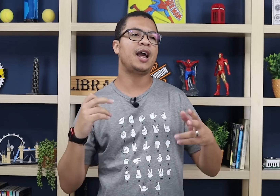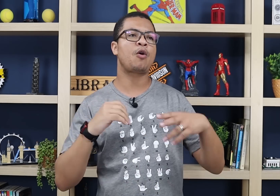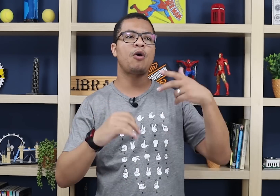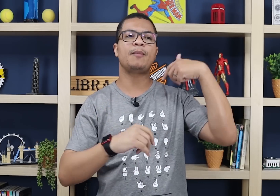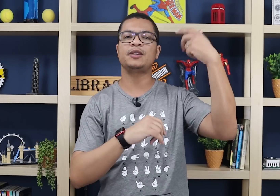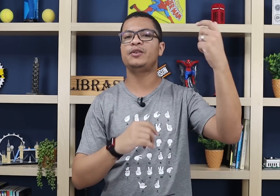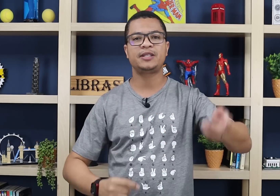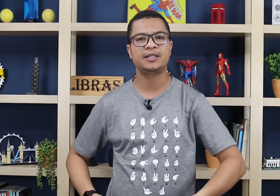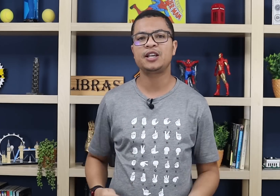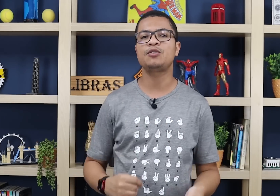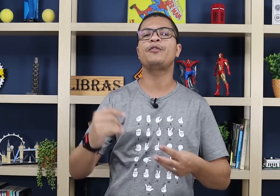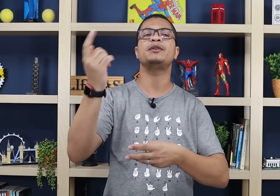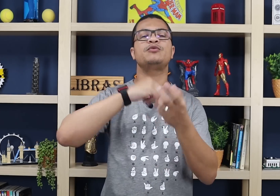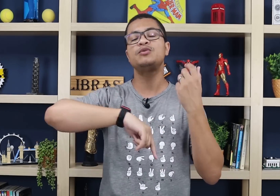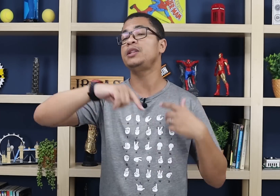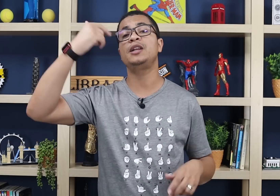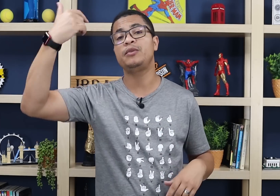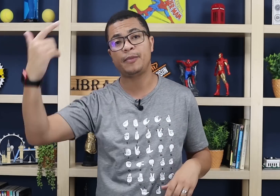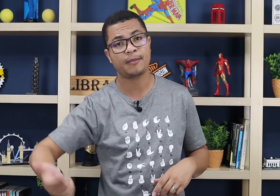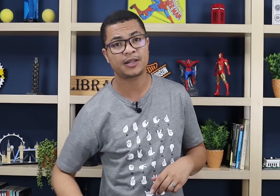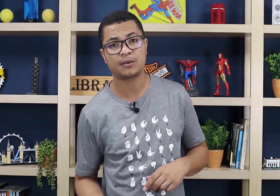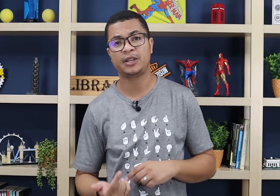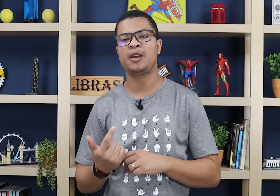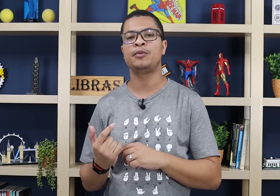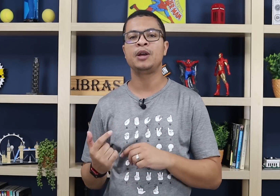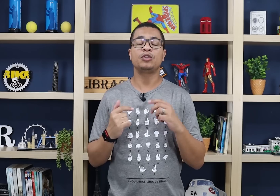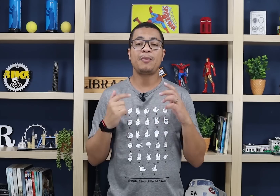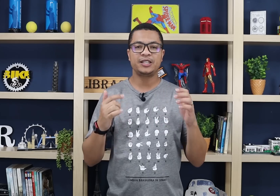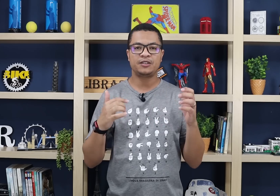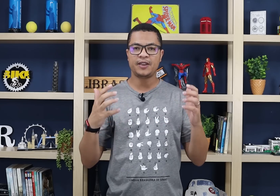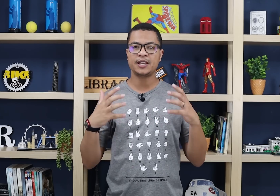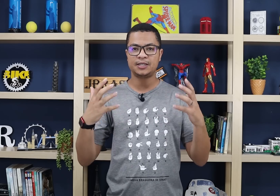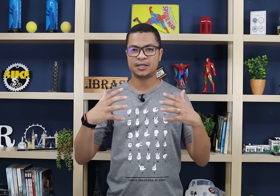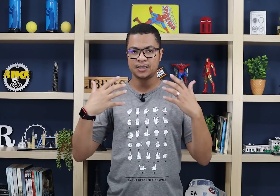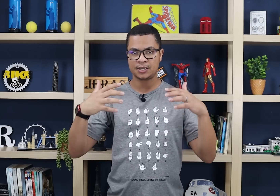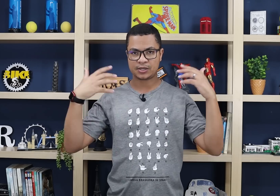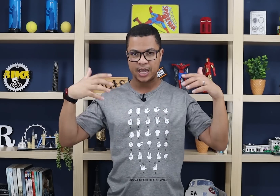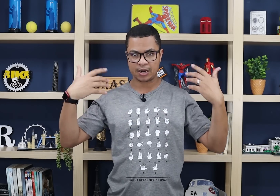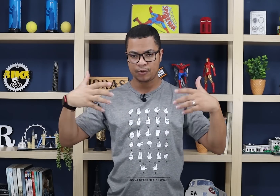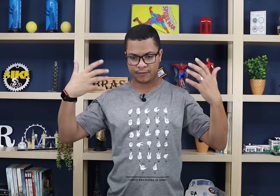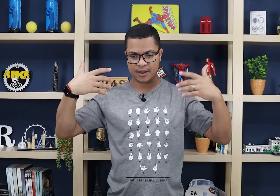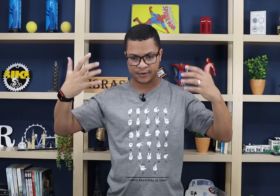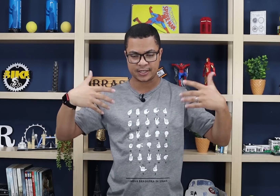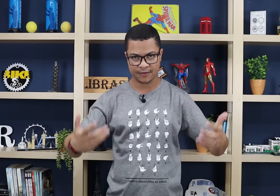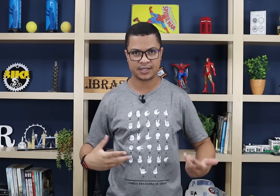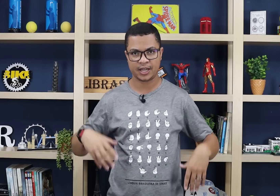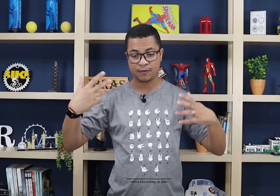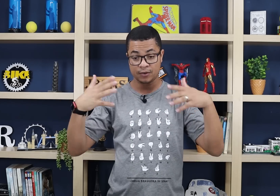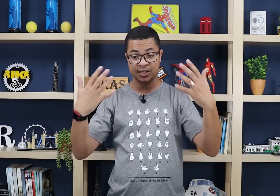lá, coloca mais dois, três sinais novos, mas continua treinando ele por mais algum tempo. Quanto mais vezes seu cérebro vê você fazendo, você